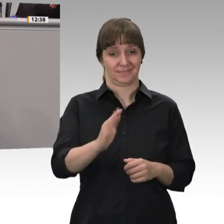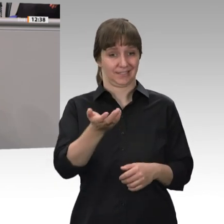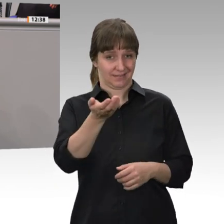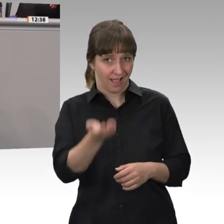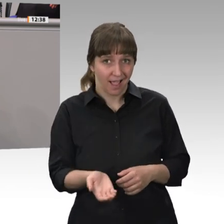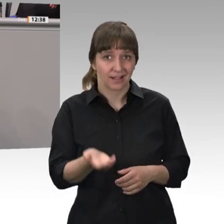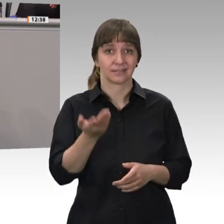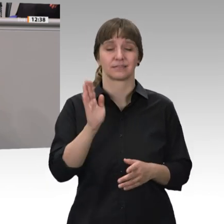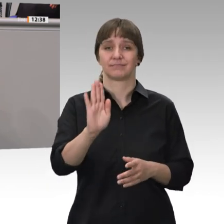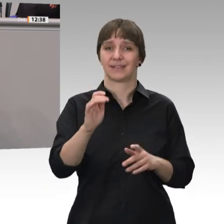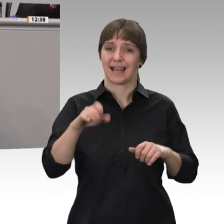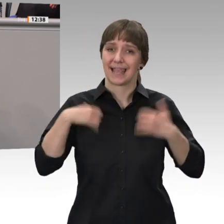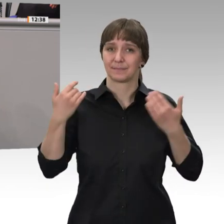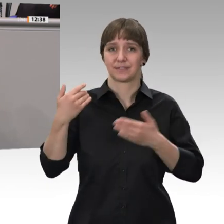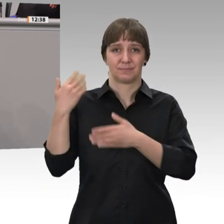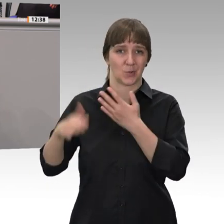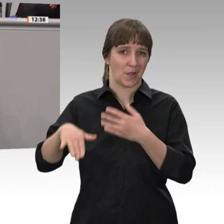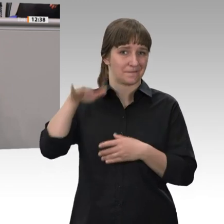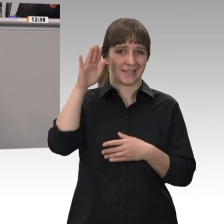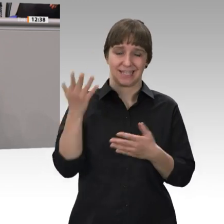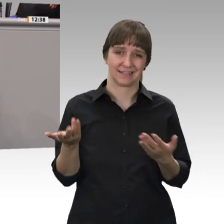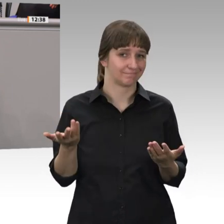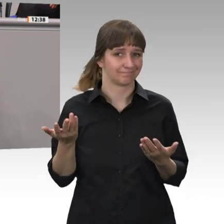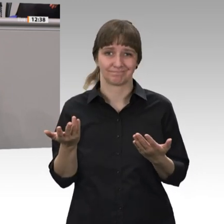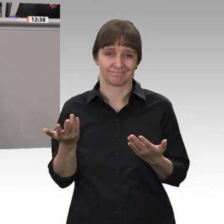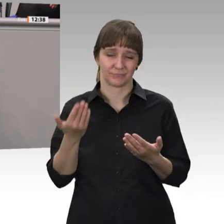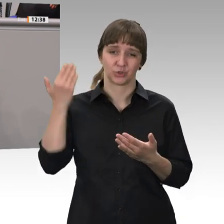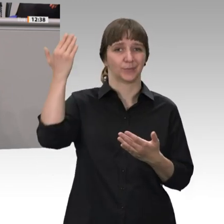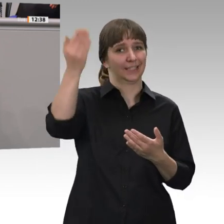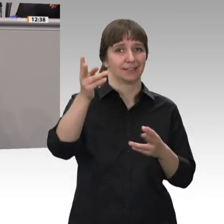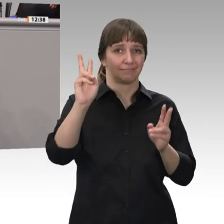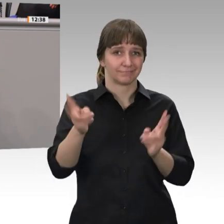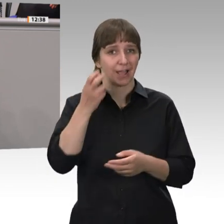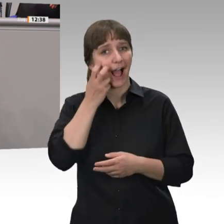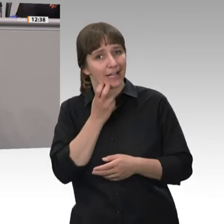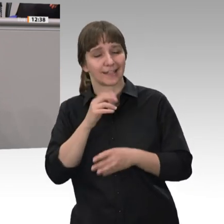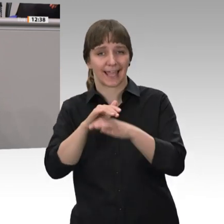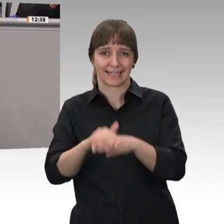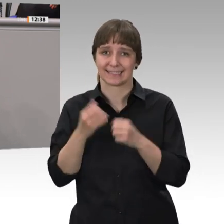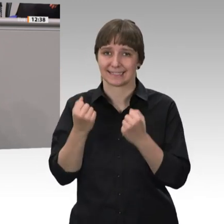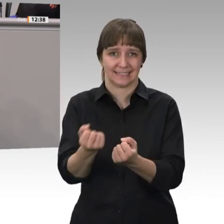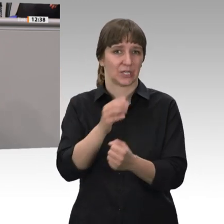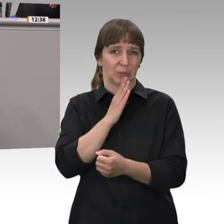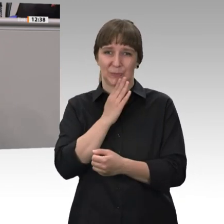Lebensbiografie keine ausreichende Rente für das Alter erarbeiten können. Deswegen